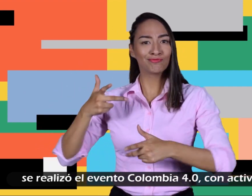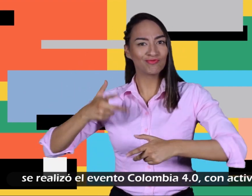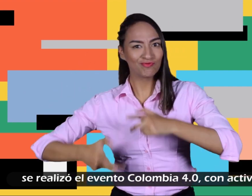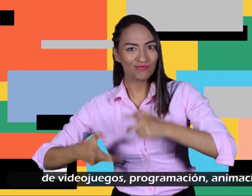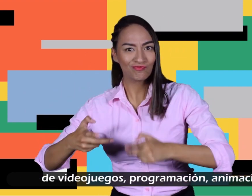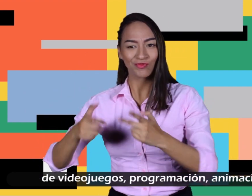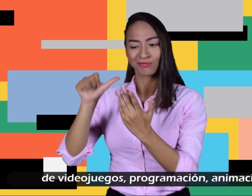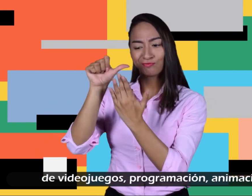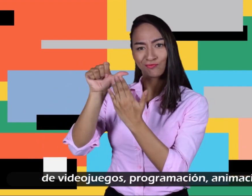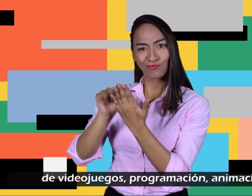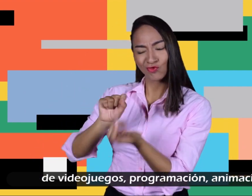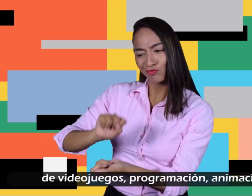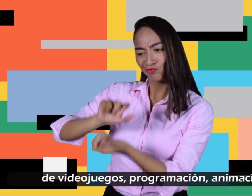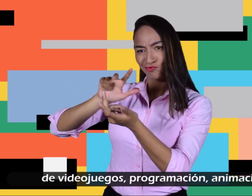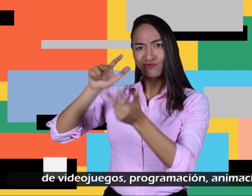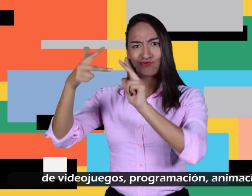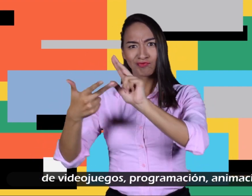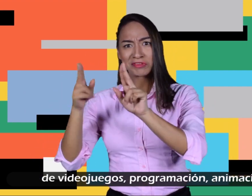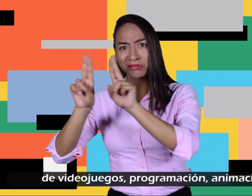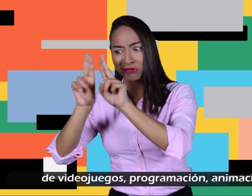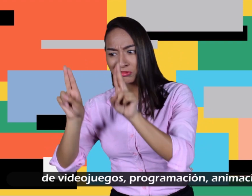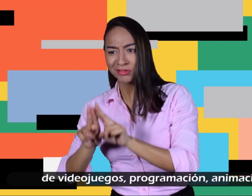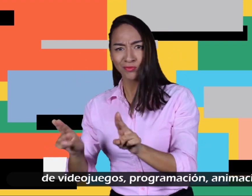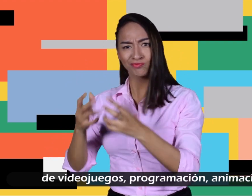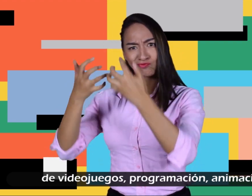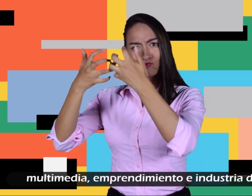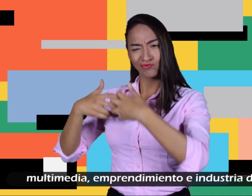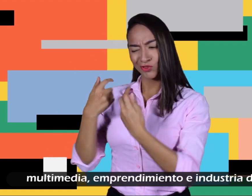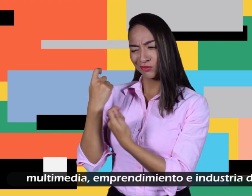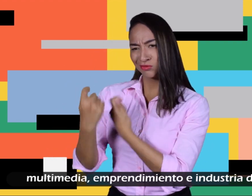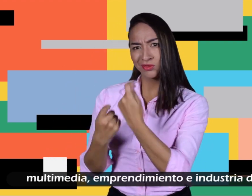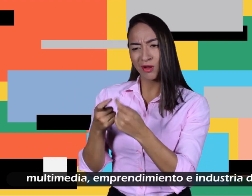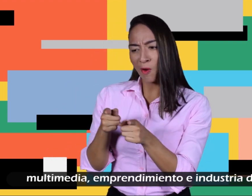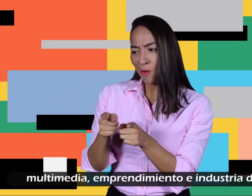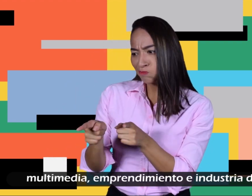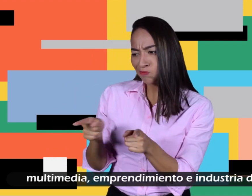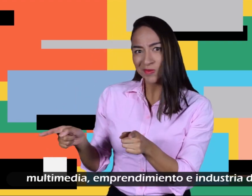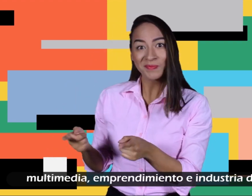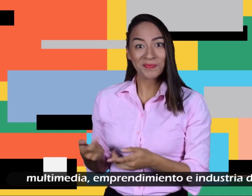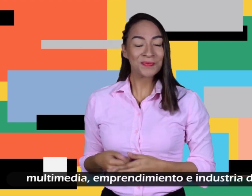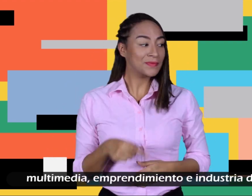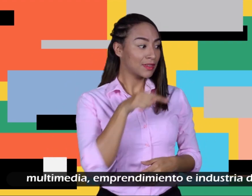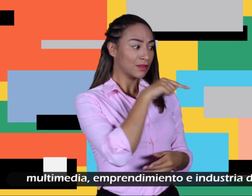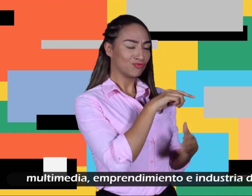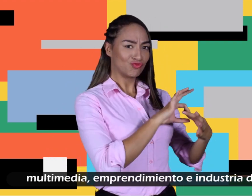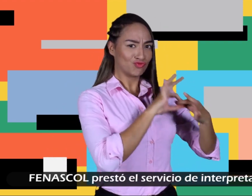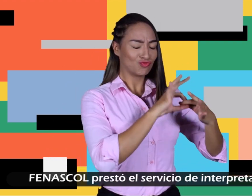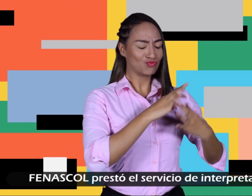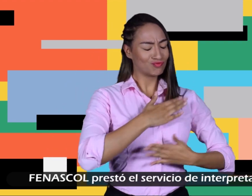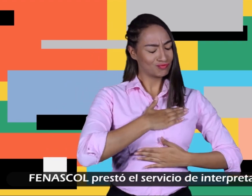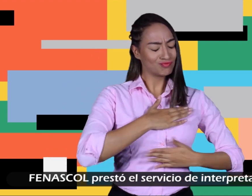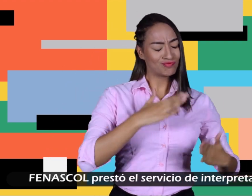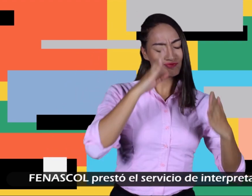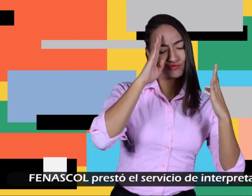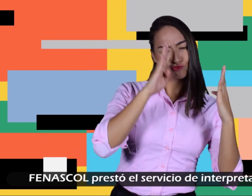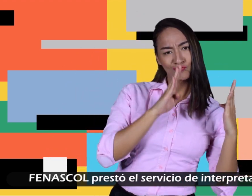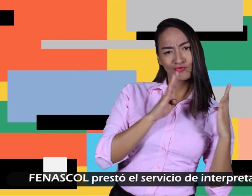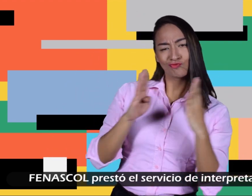actividades de videojuegos, programación, animación, multimedia, emprendimiento e industria digital. FENASCOL